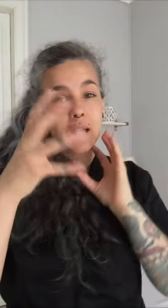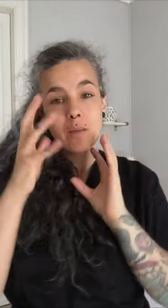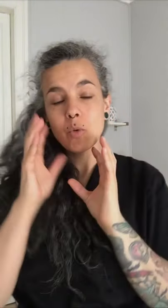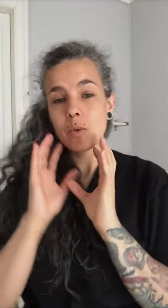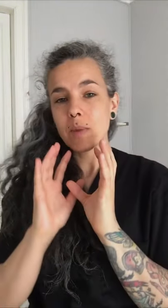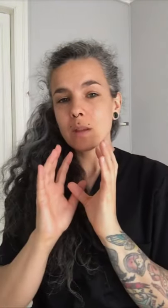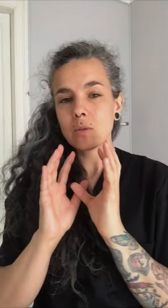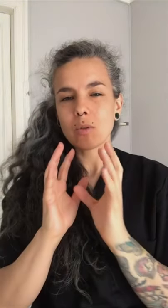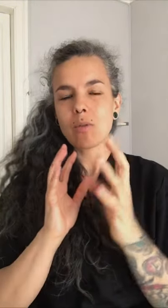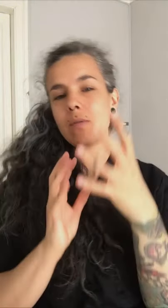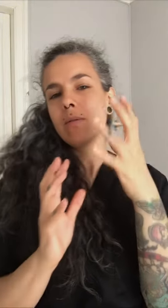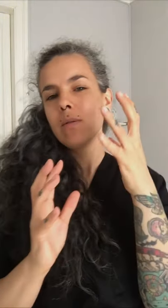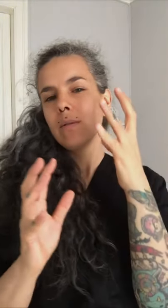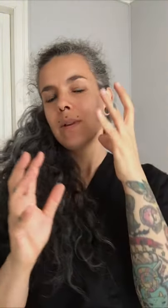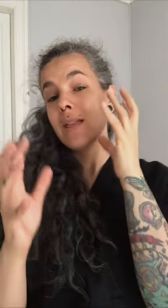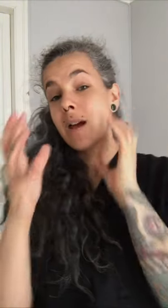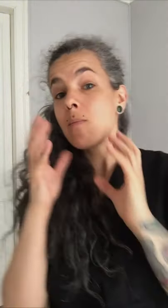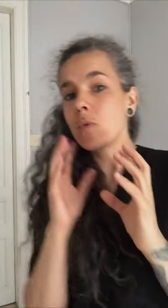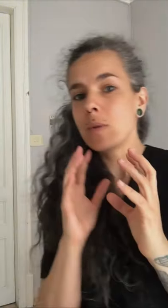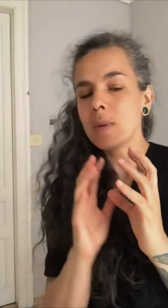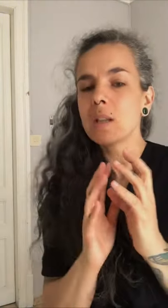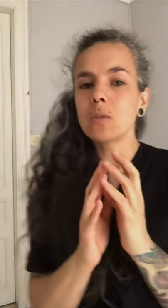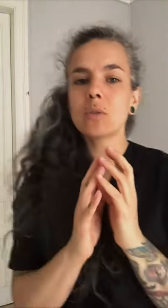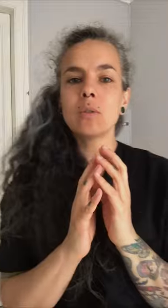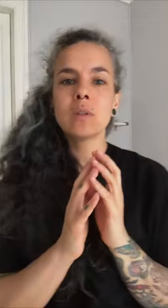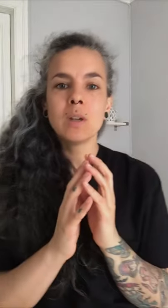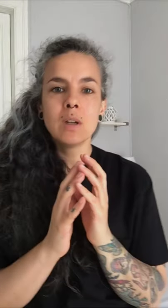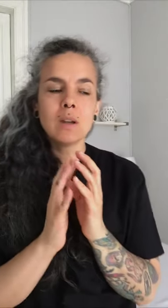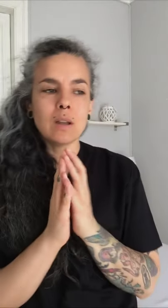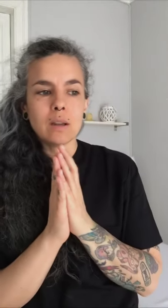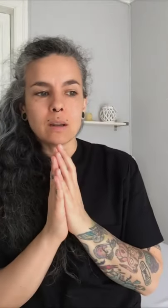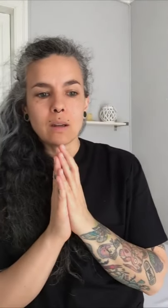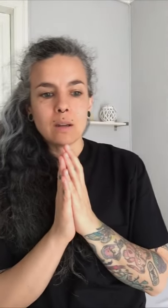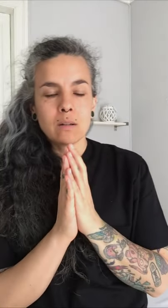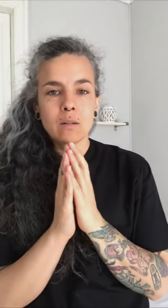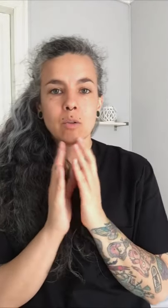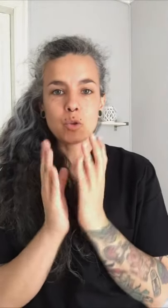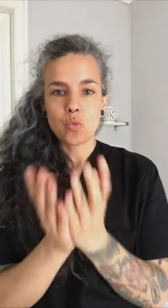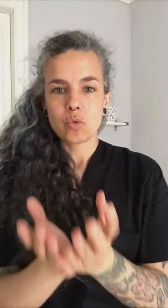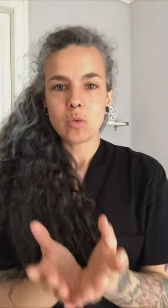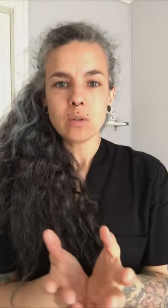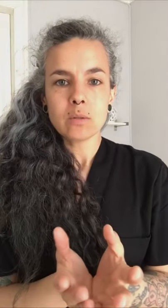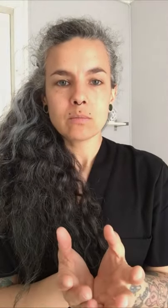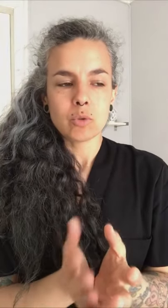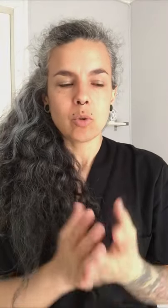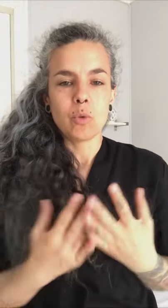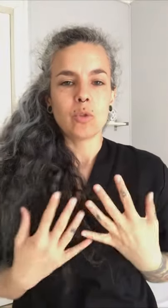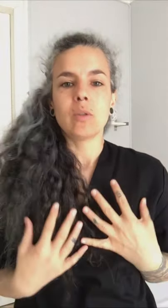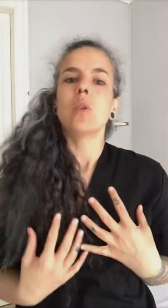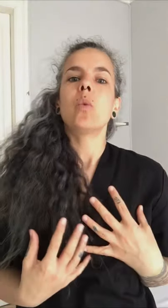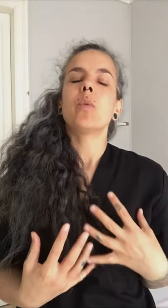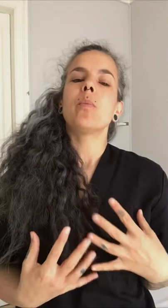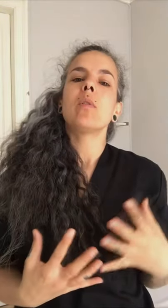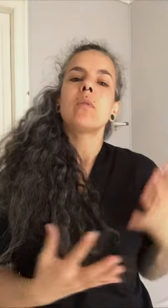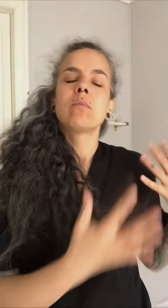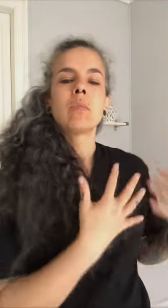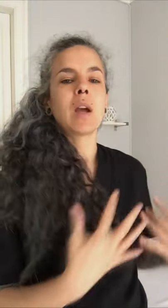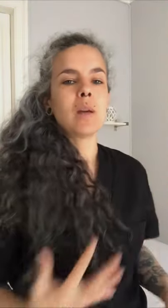está en movimiento o le da movimiento los músculos, pues, como todo en el cuerpo, cada